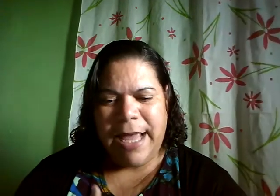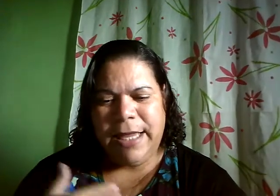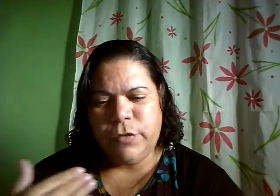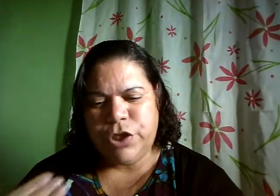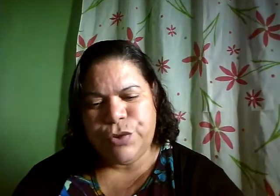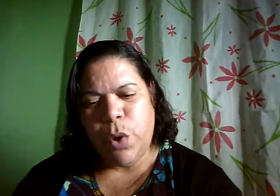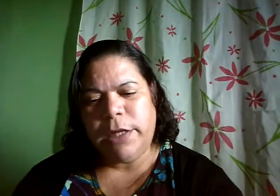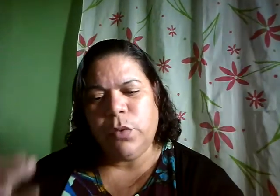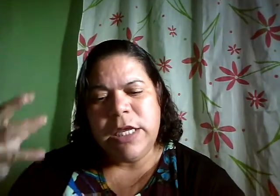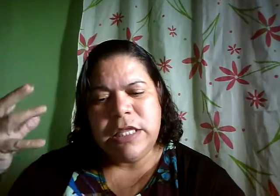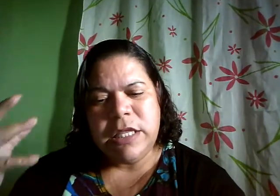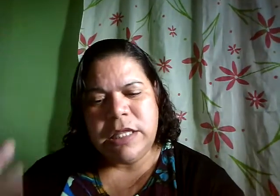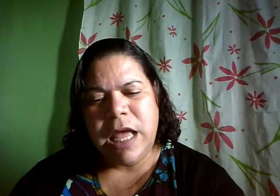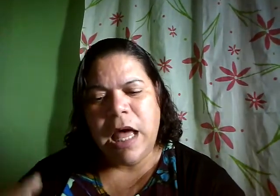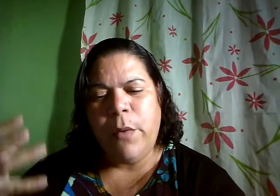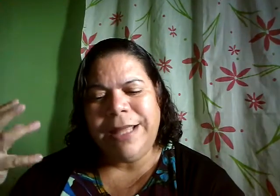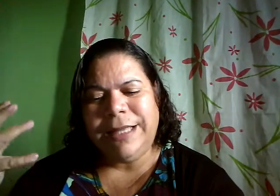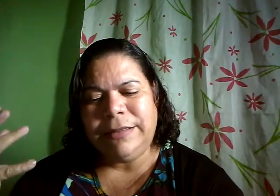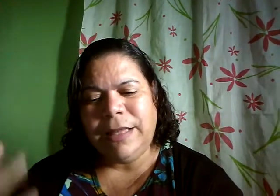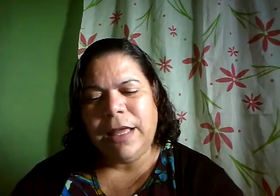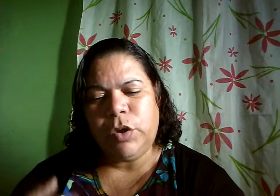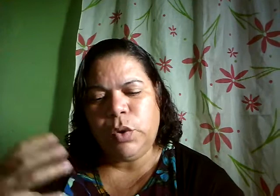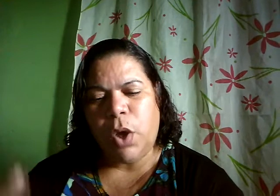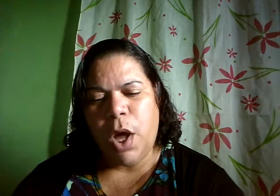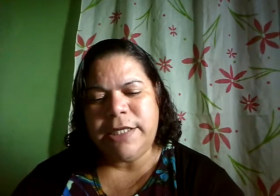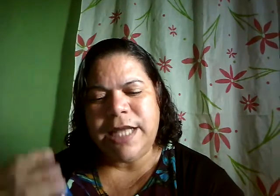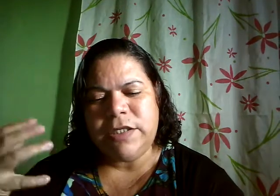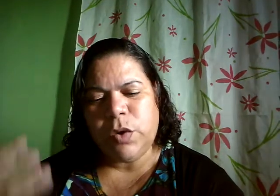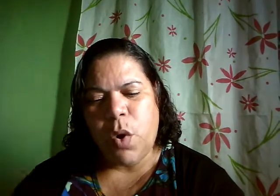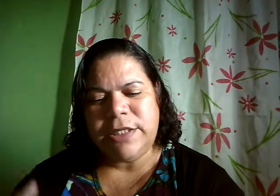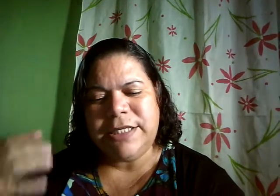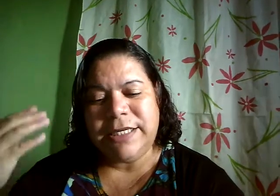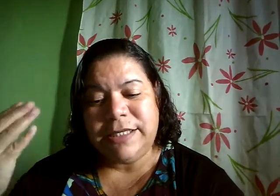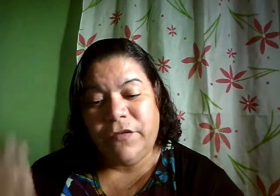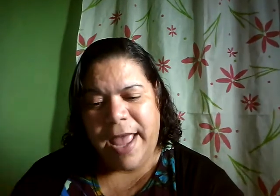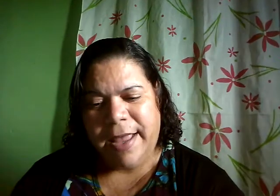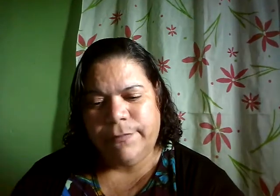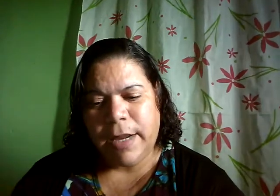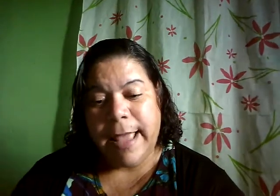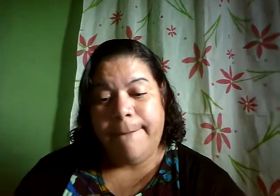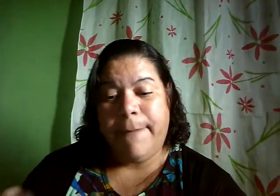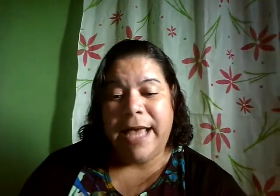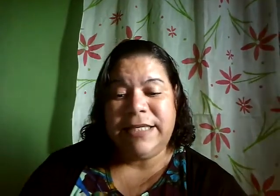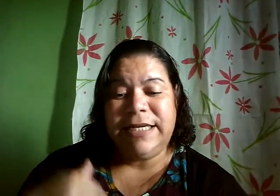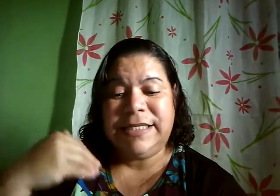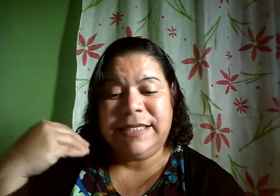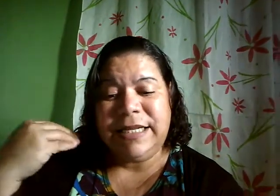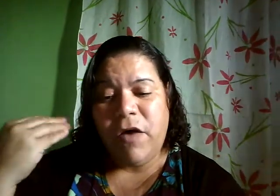aqui no 18 não atentando nós nas coisas que se veem mas na que se não